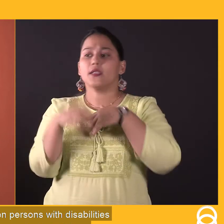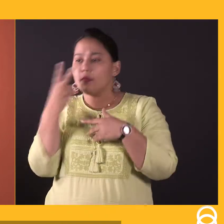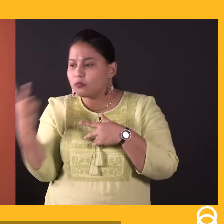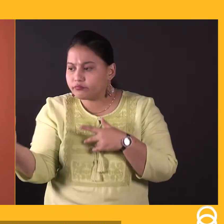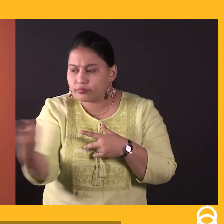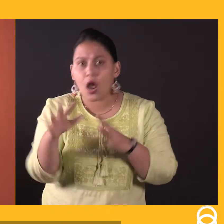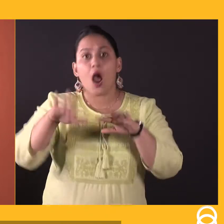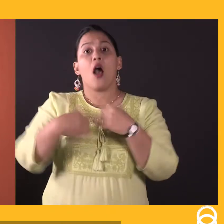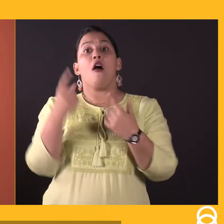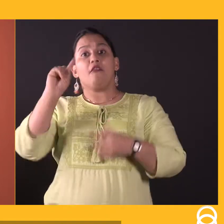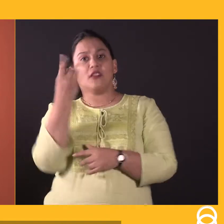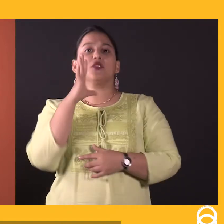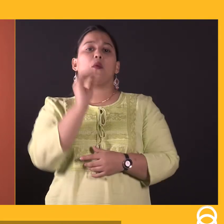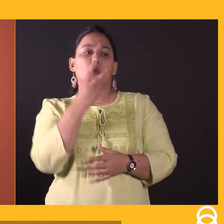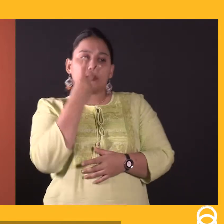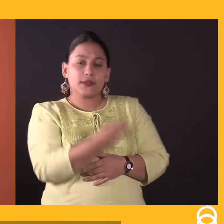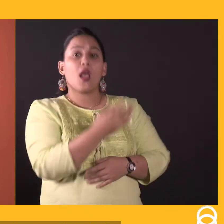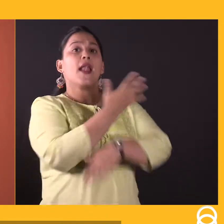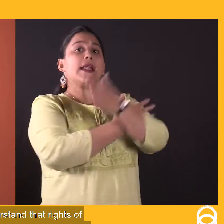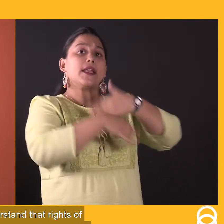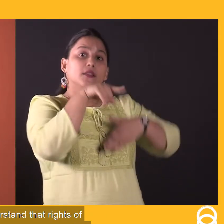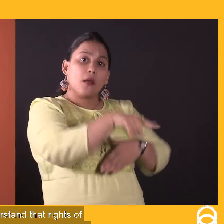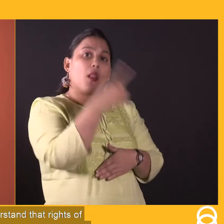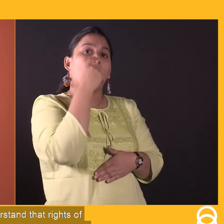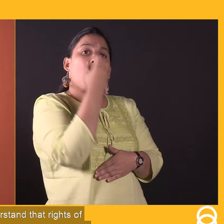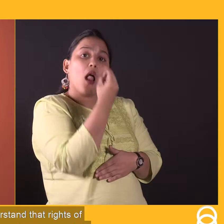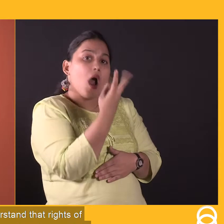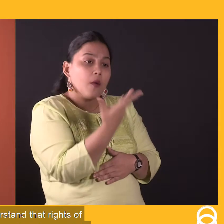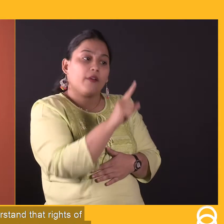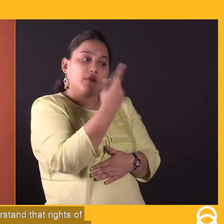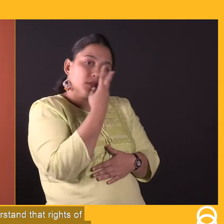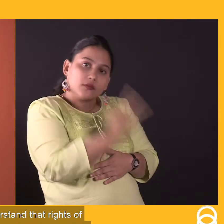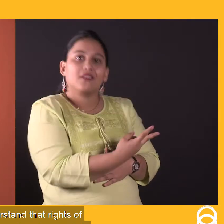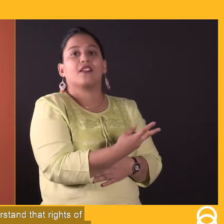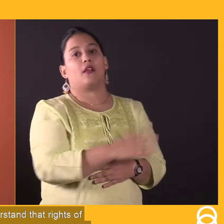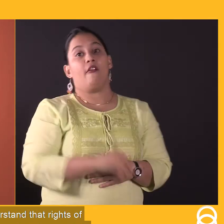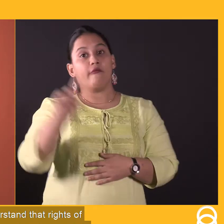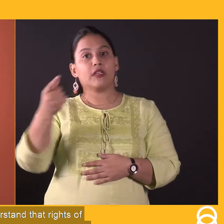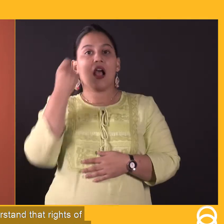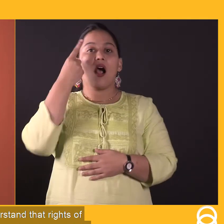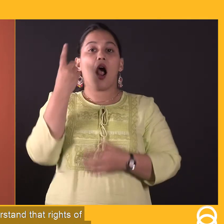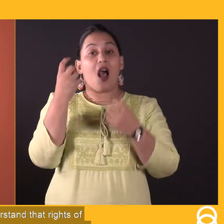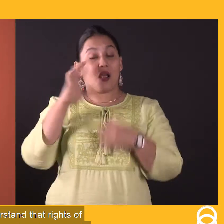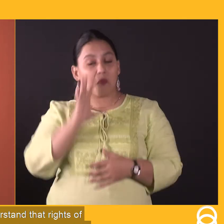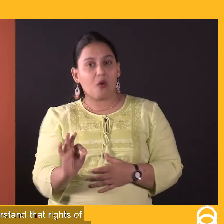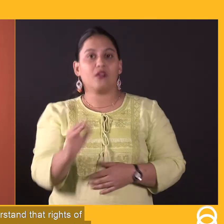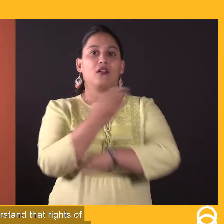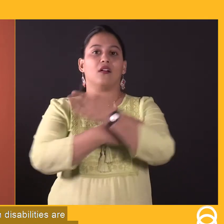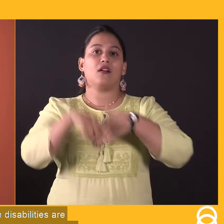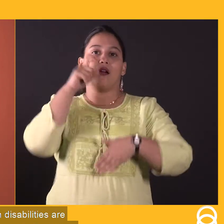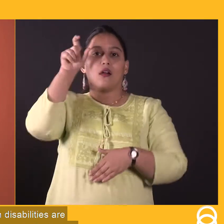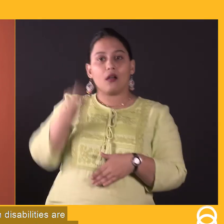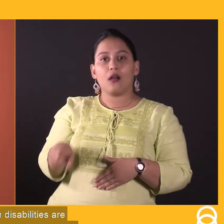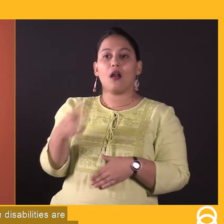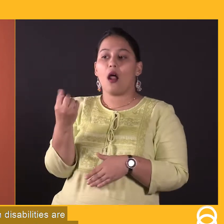ढूंडें तब ये जरूर देखें कि उसमें से महिला कितनी है. क्योंकि हमें ये समझना है कि विकलांग महिलाओं के अधिकार भी मानव अधिकार हैं,